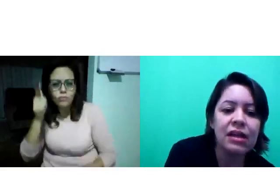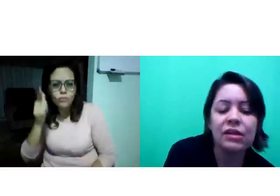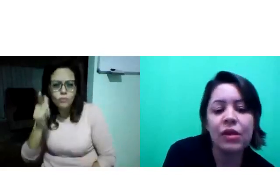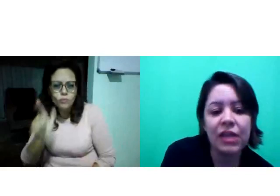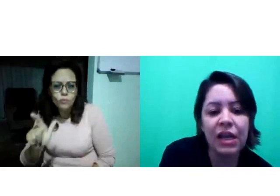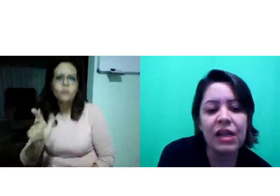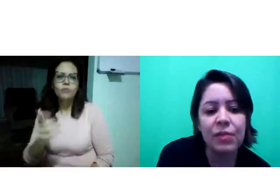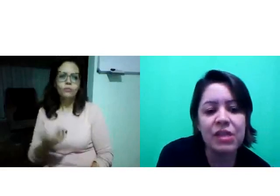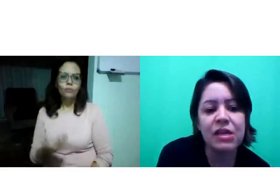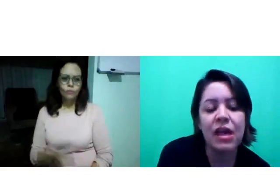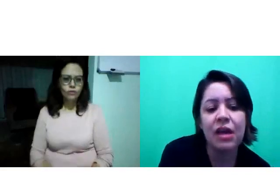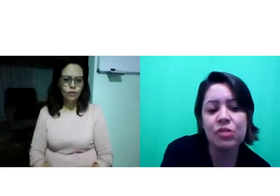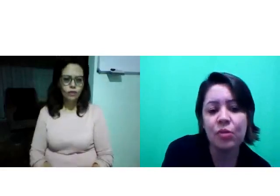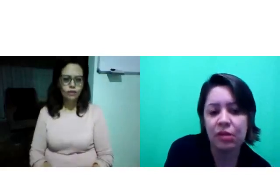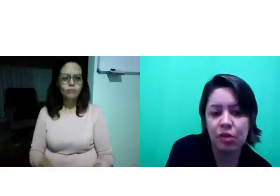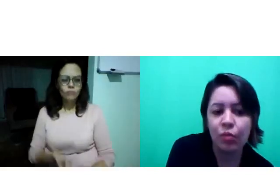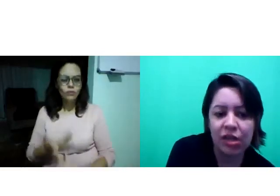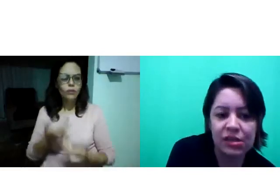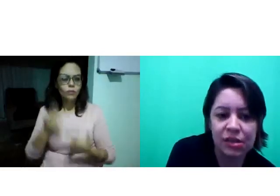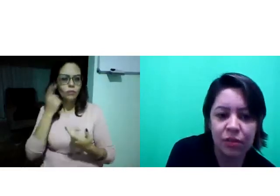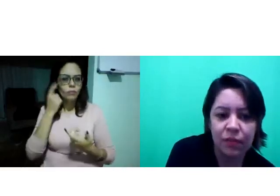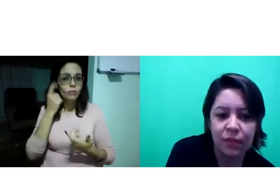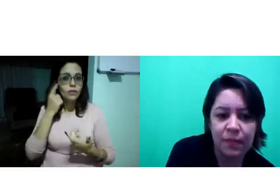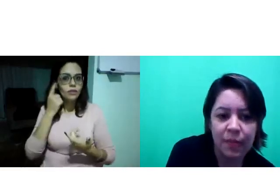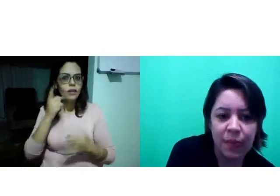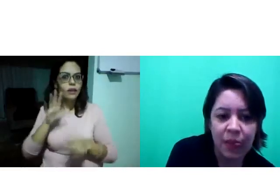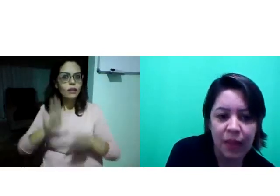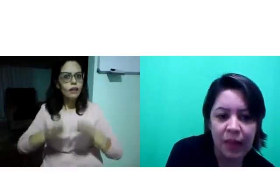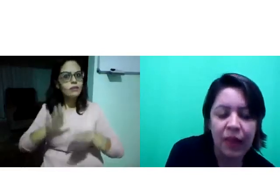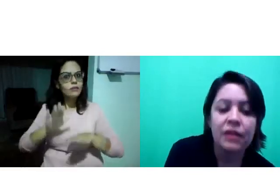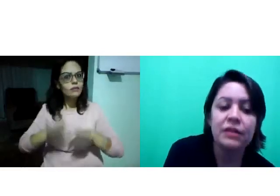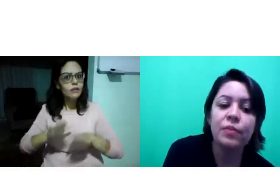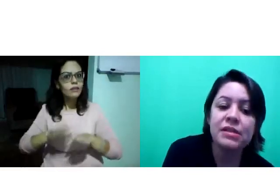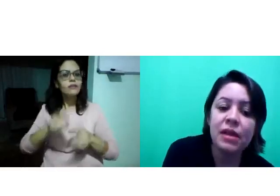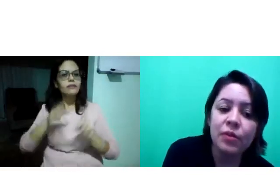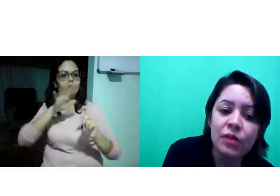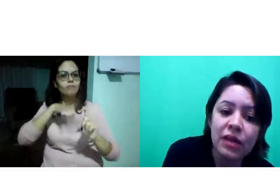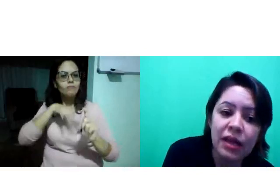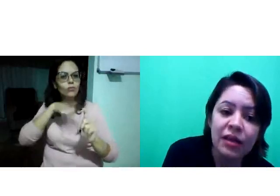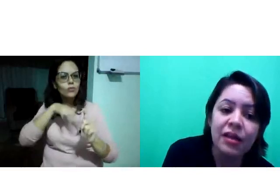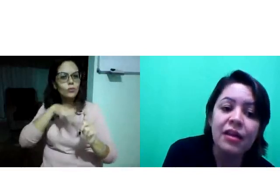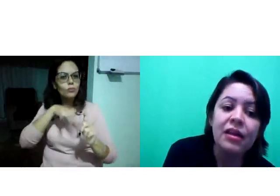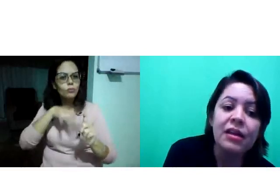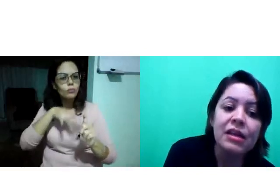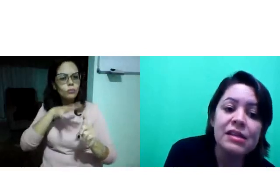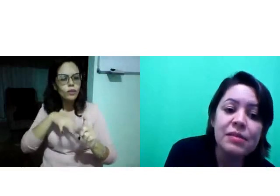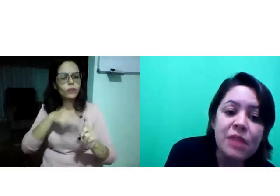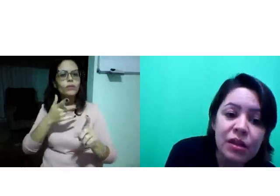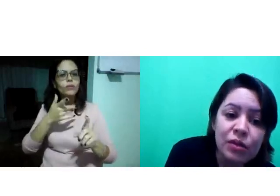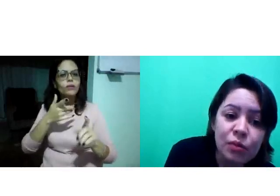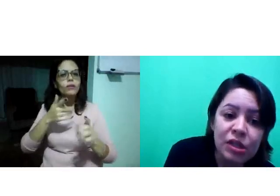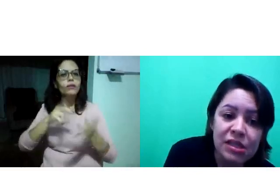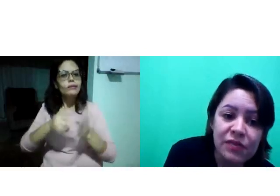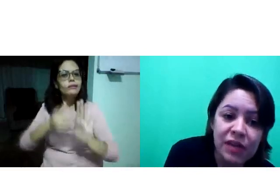Né? Então, ele tem a Libras, que é o seu meio de comunicação. Então, percebam o quê? Que